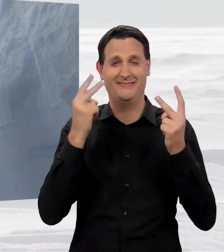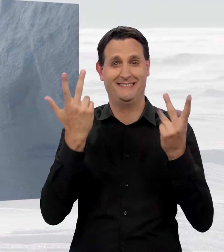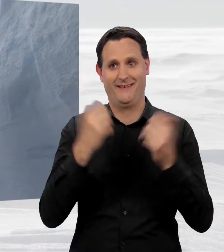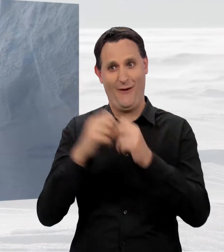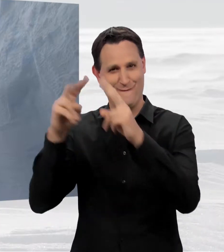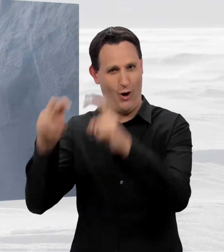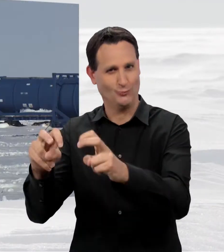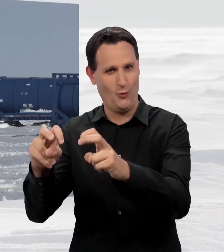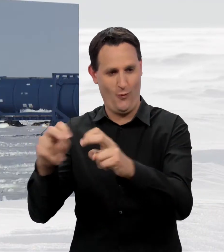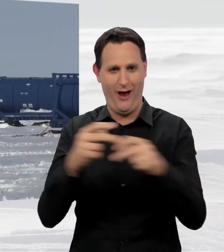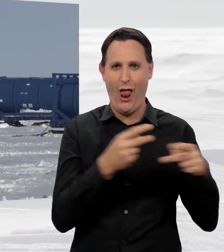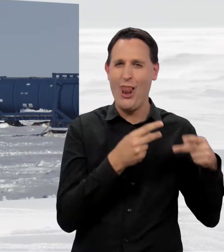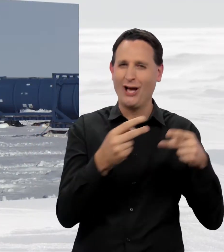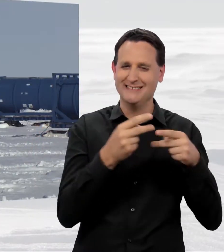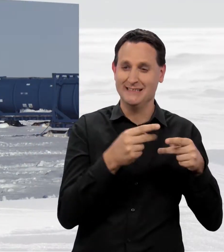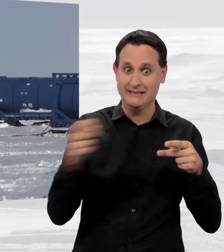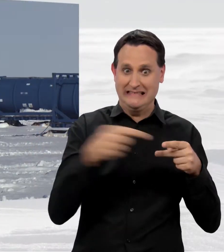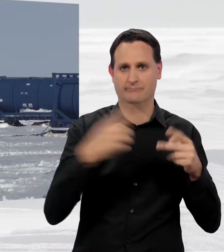Zusammenspiel von Logistik und Forschung.